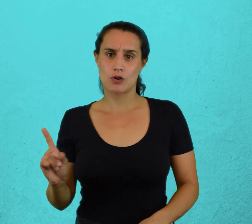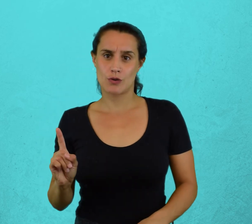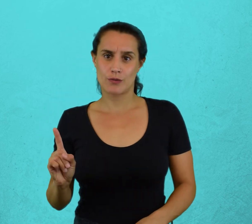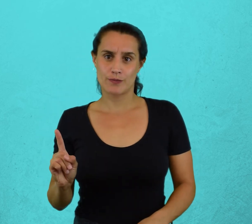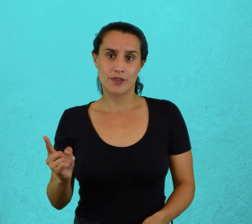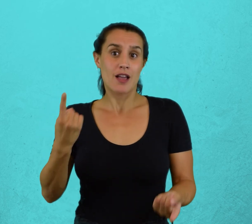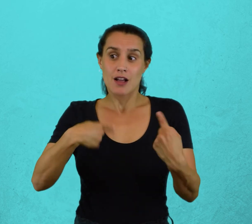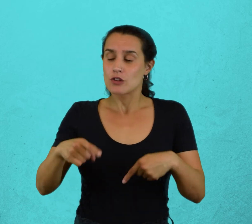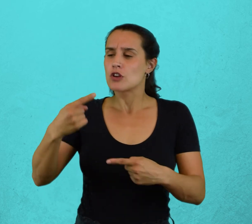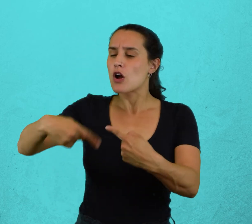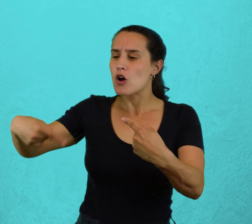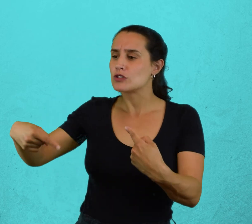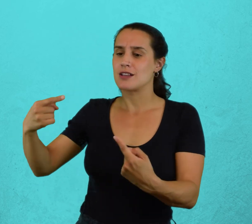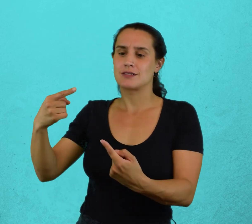soñamos o estamos despiertos